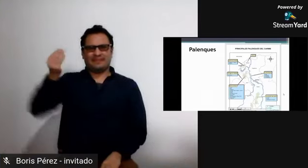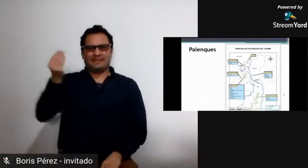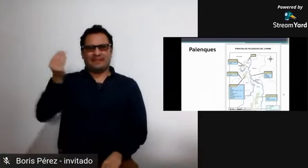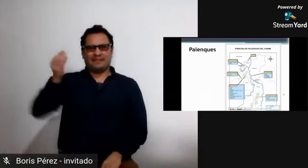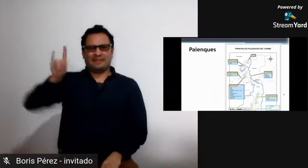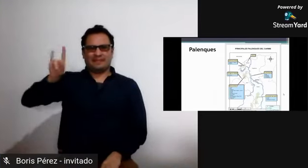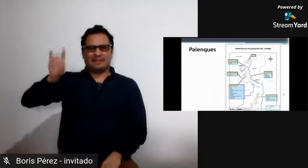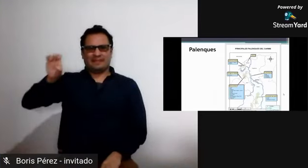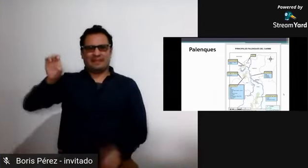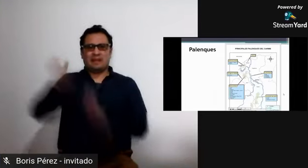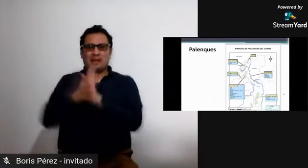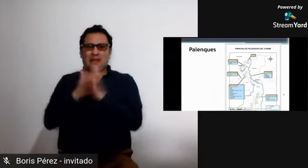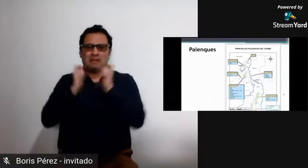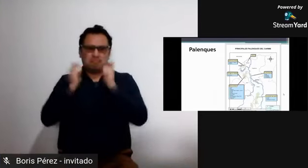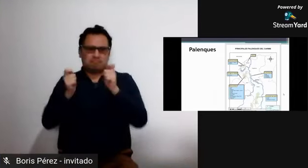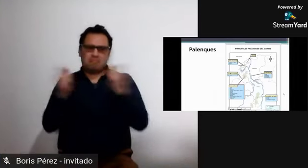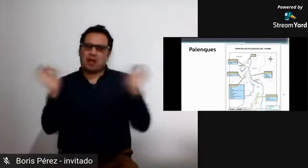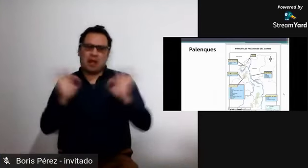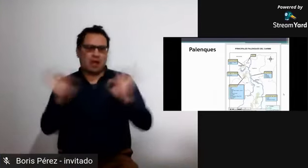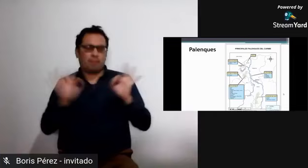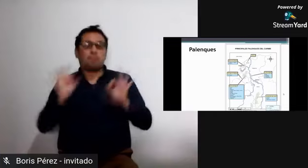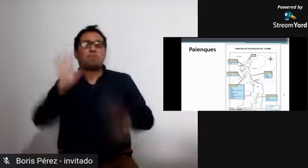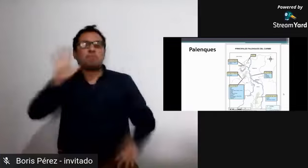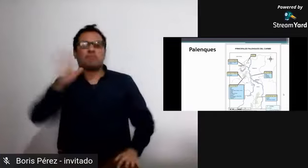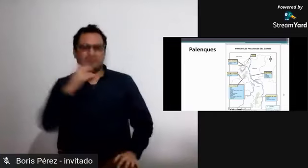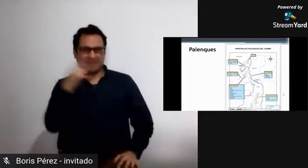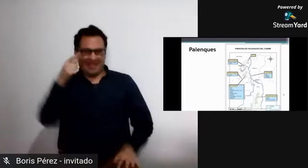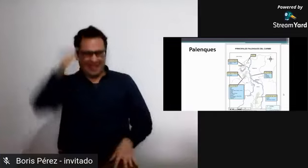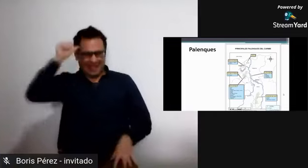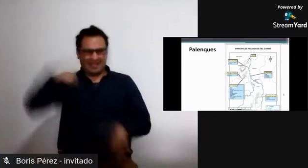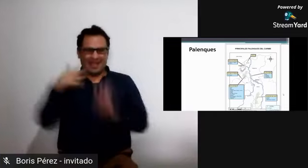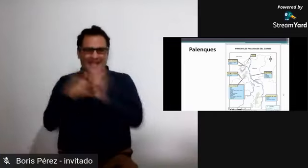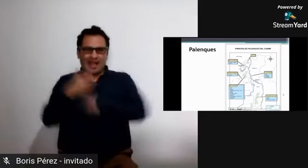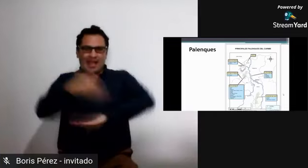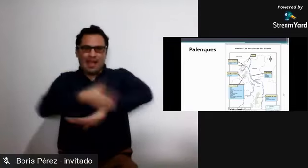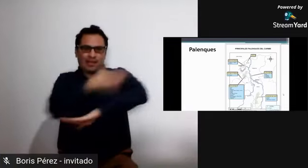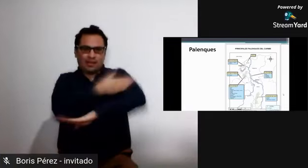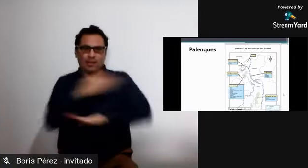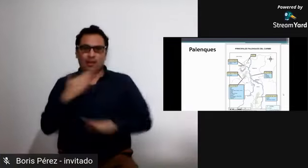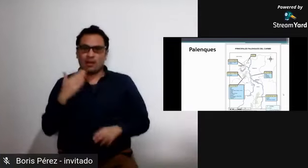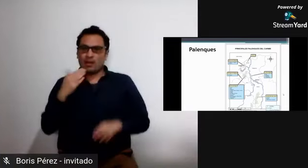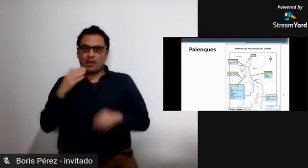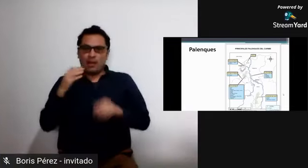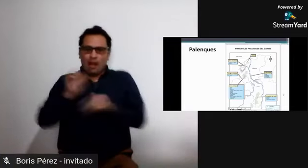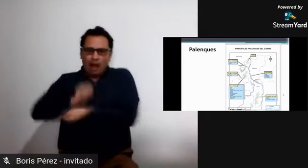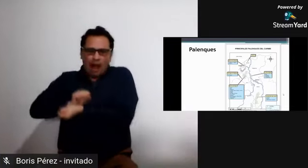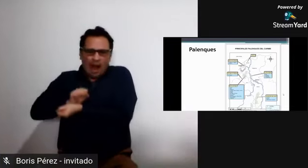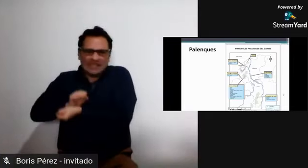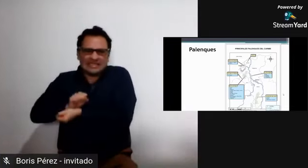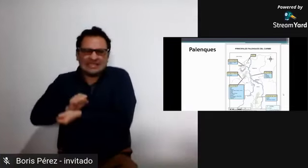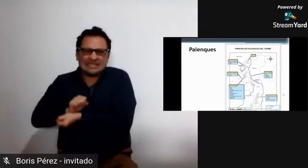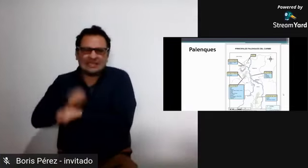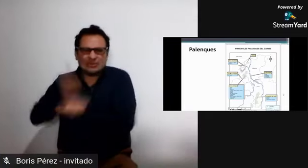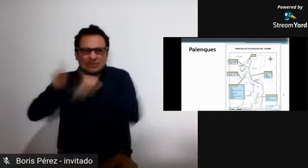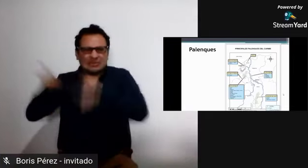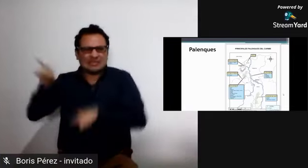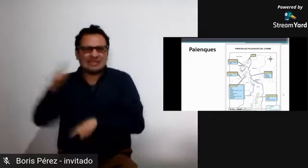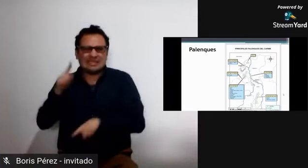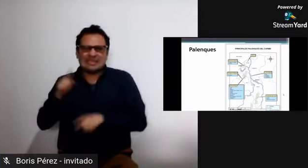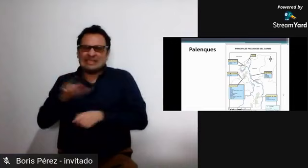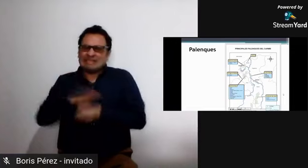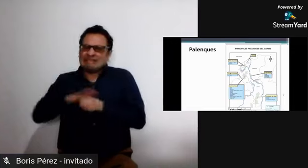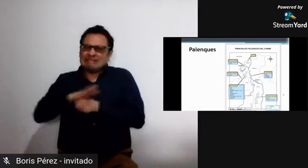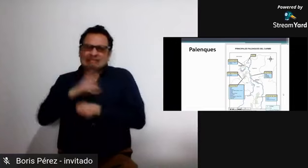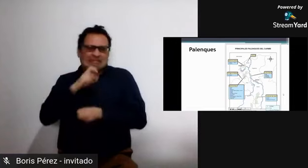Palenques, ¿sí? Vemos esta palabra aquí. Tampoco hay una seña establecida. Pero